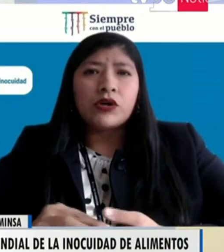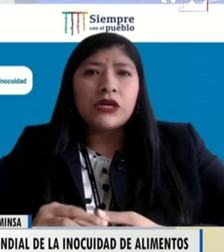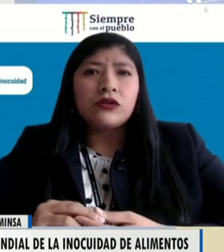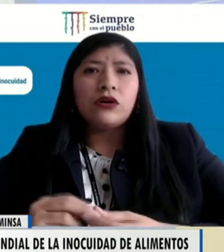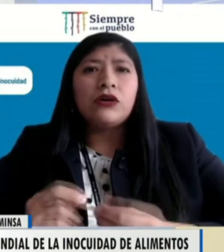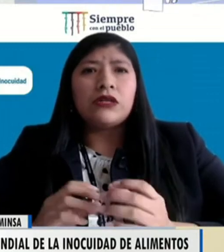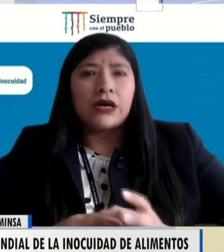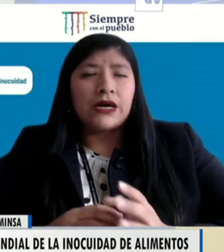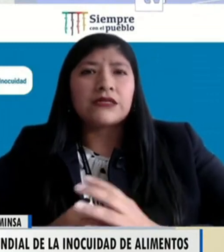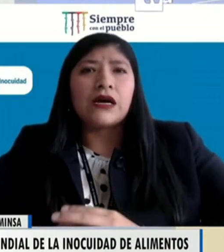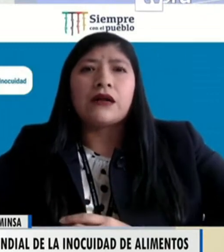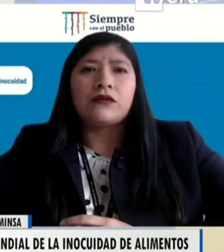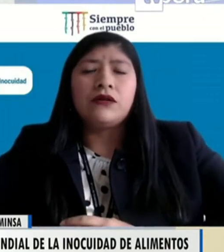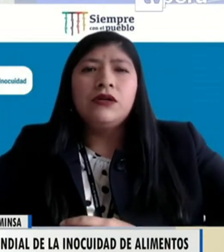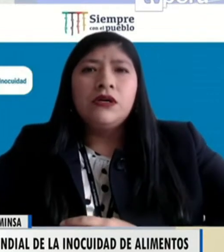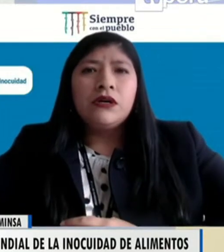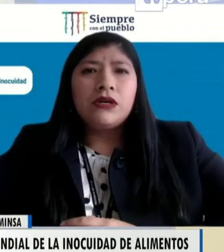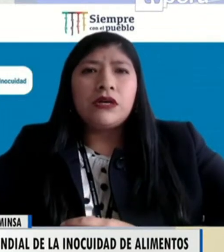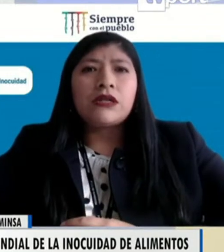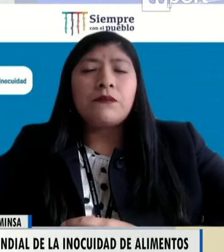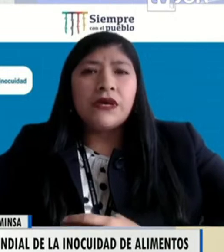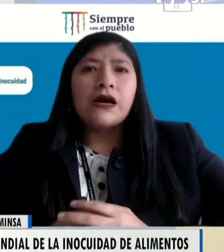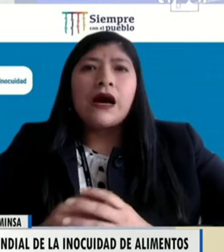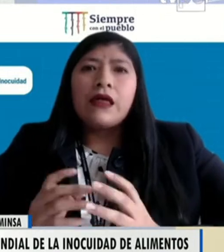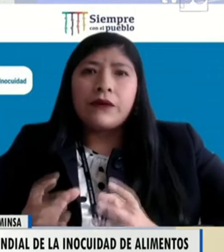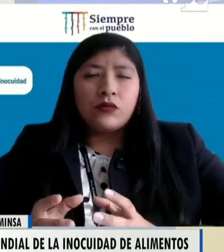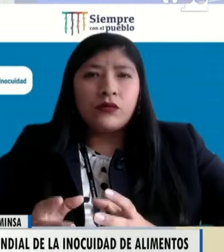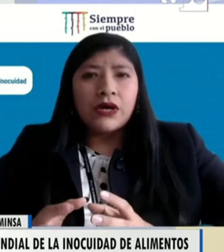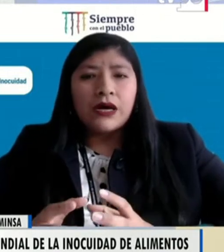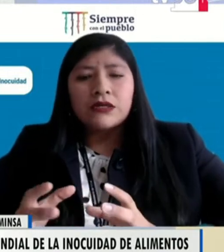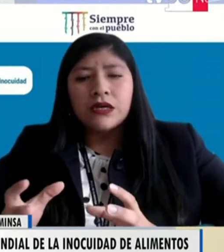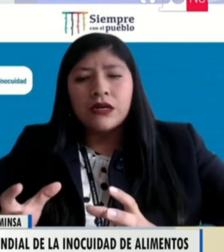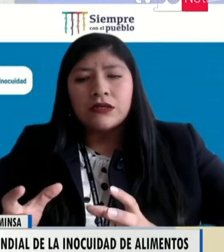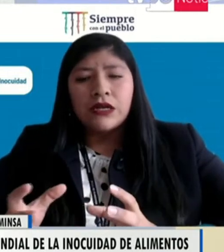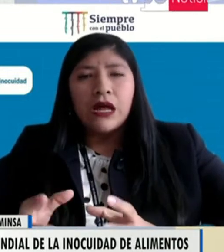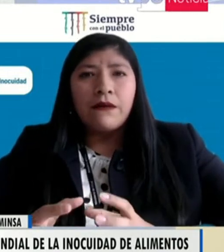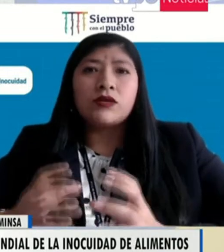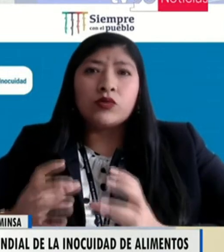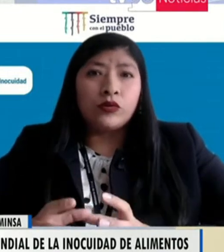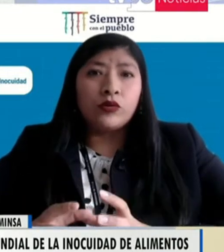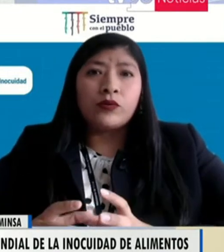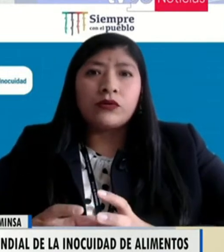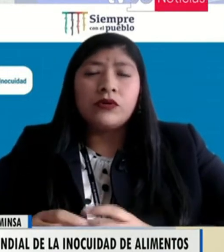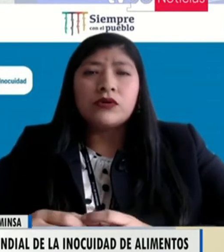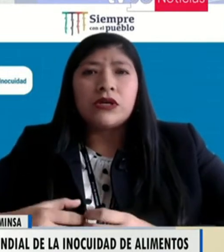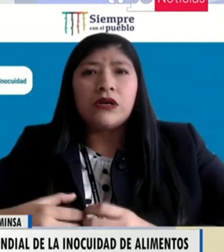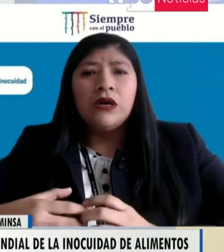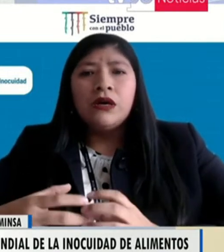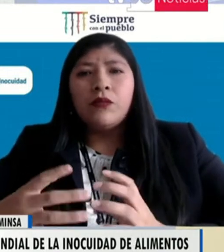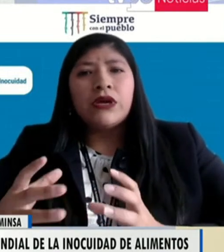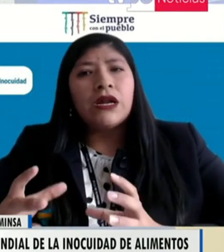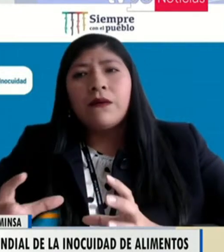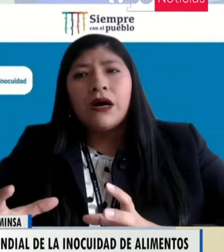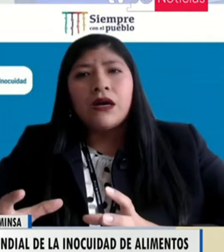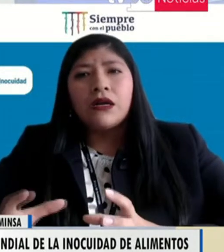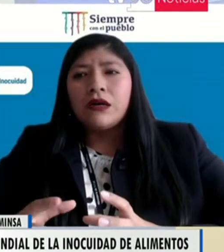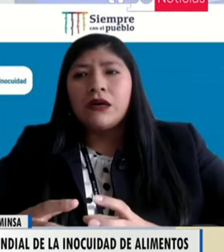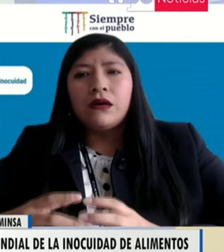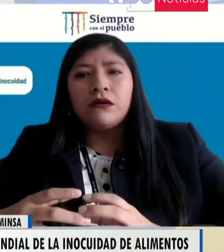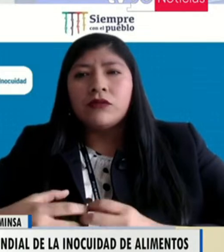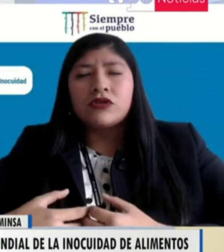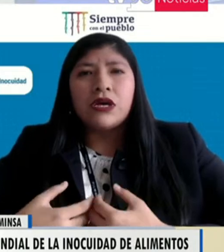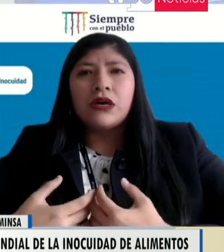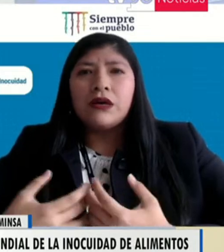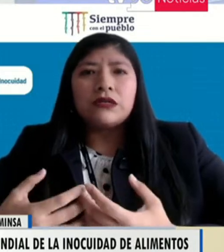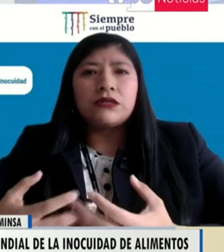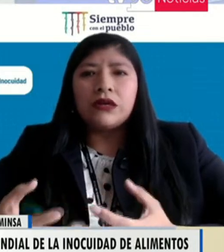restregar un poquito y dejar secar, ¿no? Y también cada verdura se lava en su grupo, ¿no? Si voy a lavar,